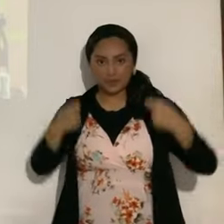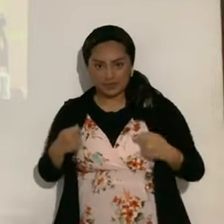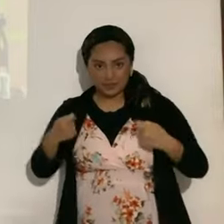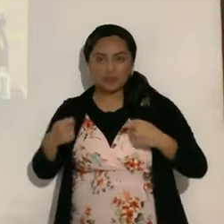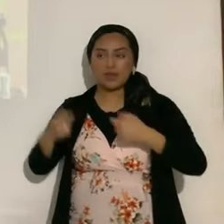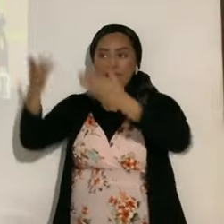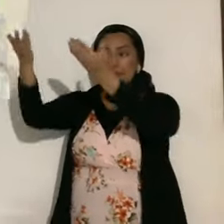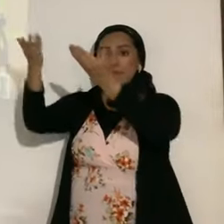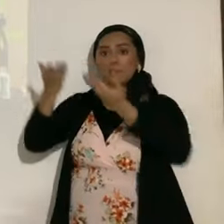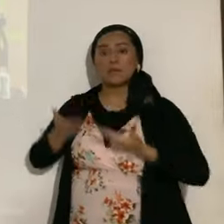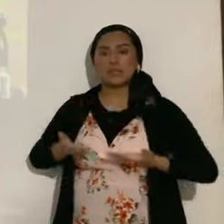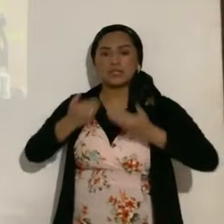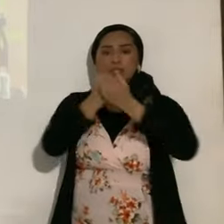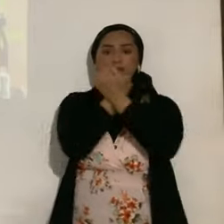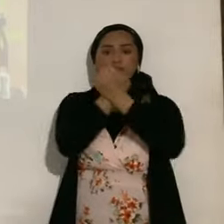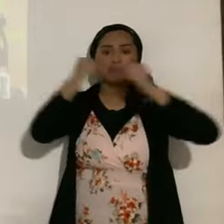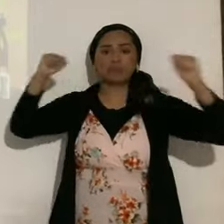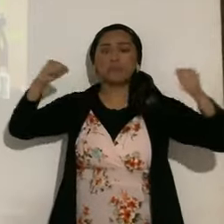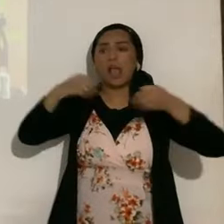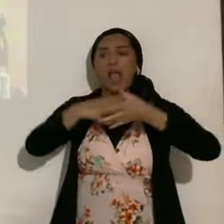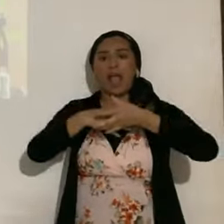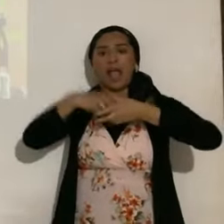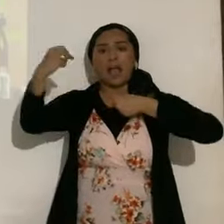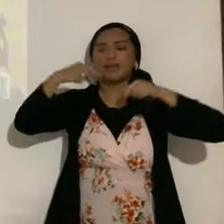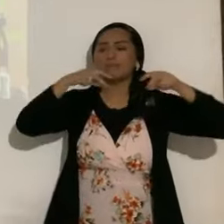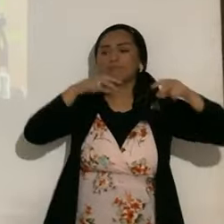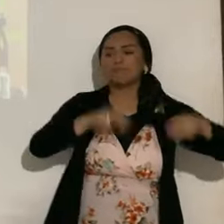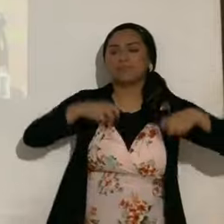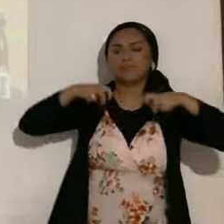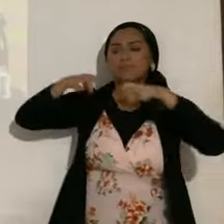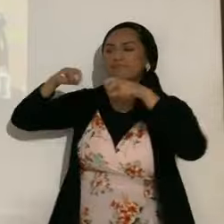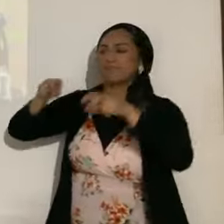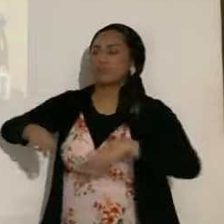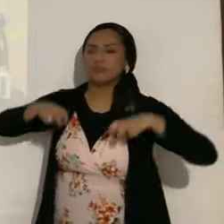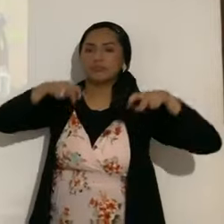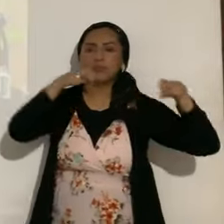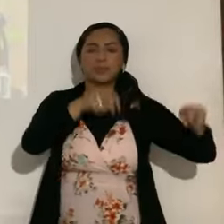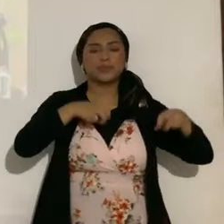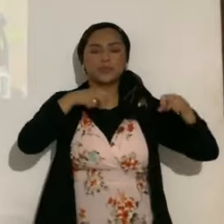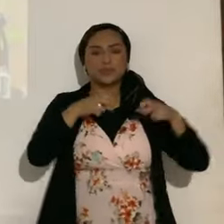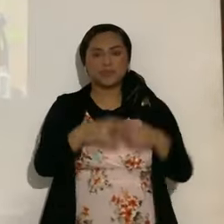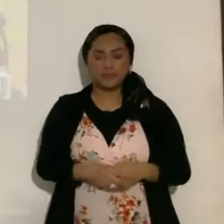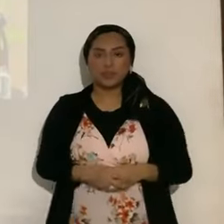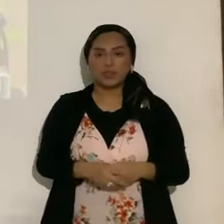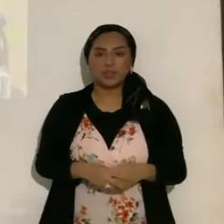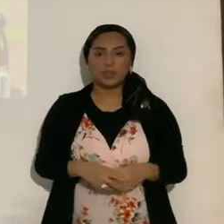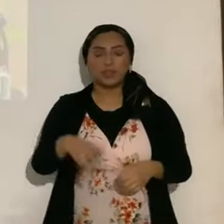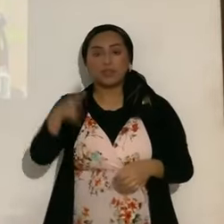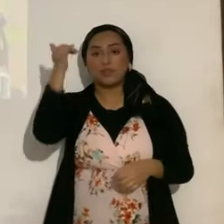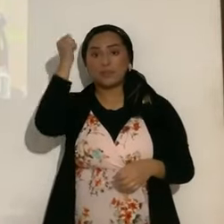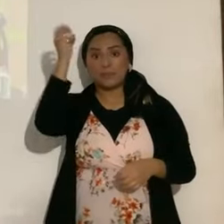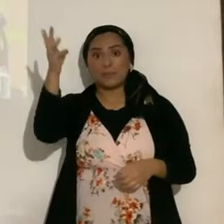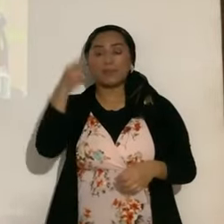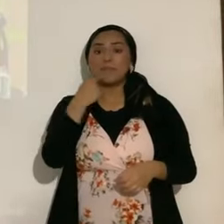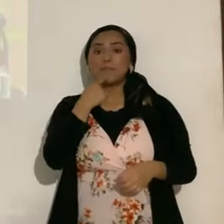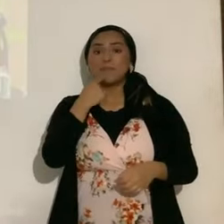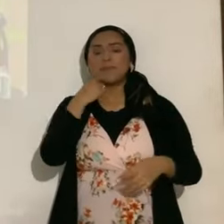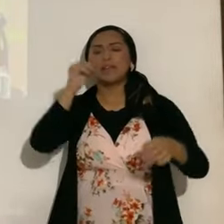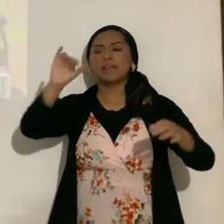traerá salvación, y saldréis y saltaréis como becerros de la manada. Por eso Yahshua HaMashiach dijo, Jerusalén, Yaru Shalai, Yaru